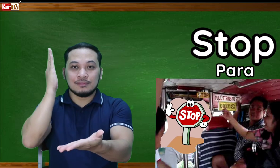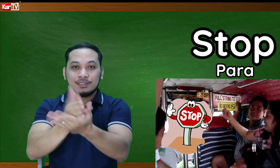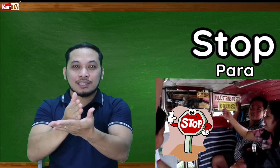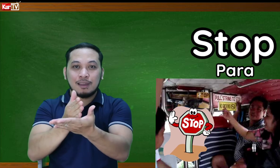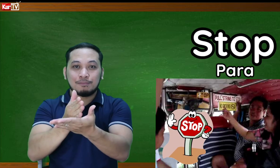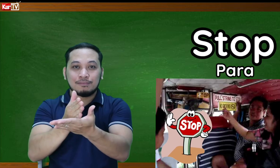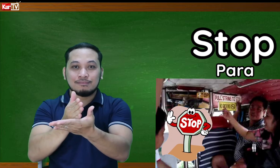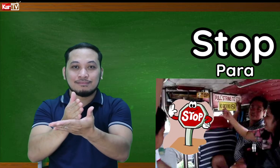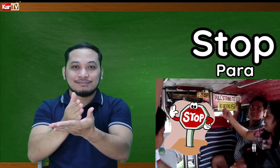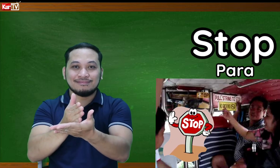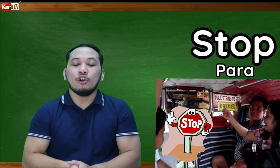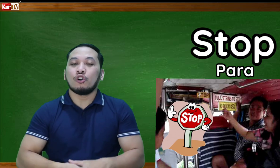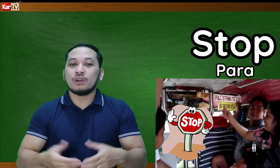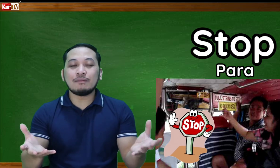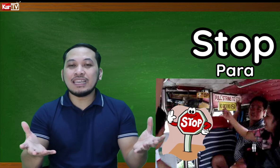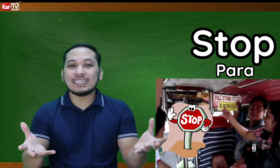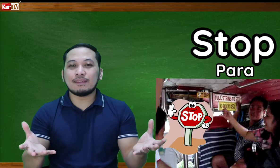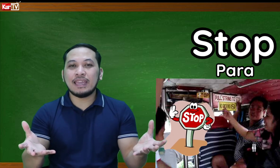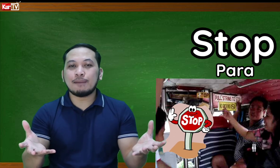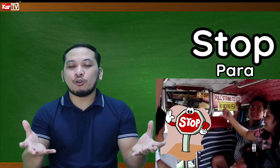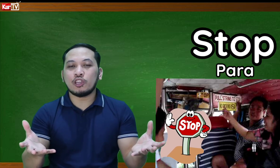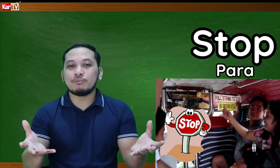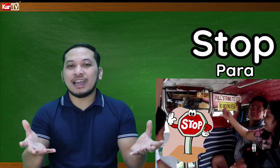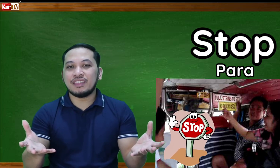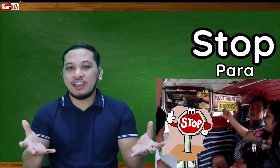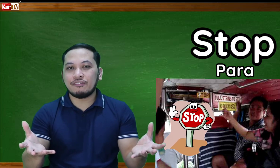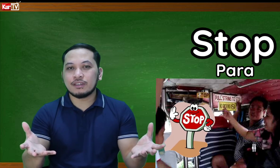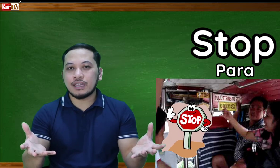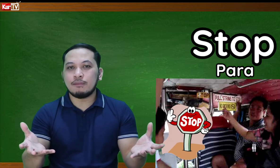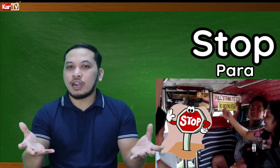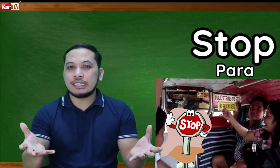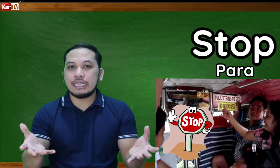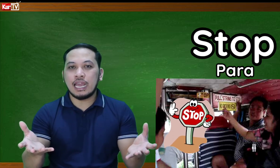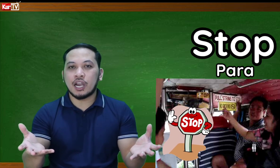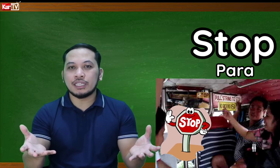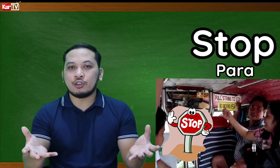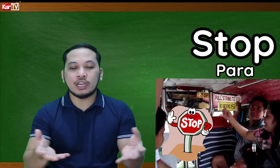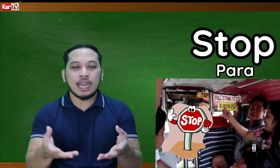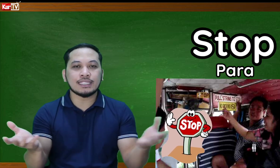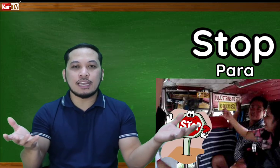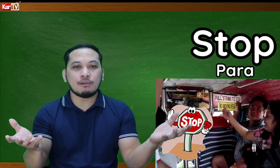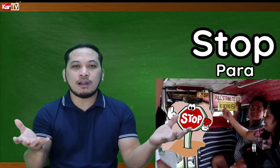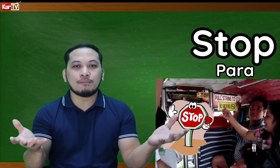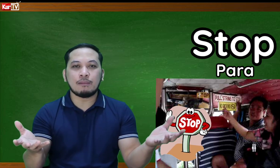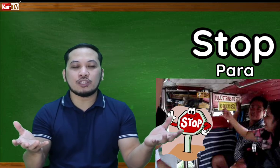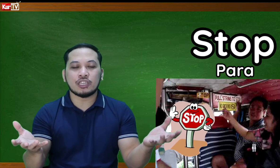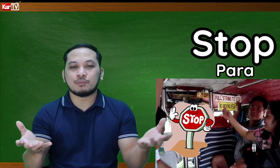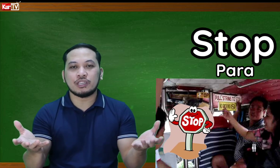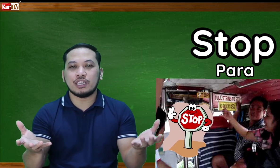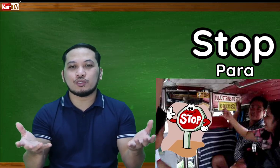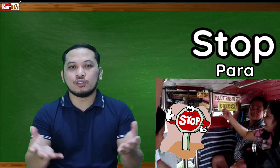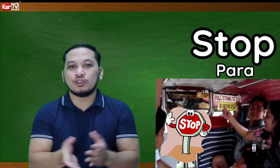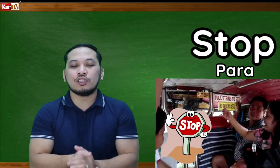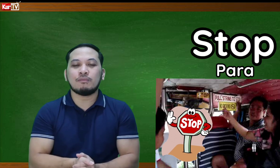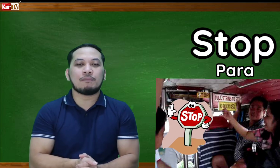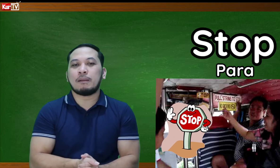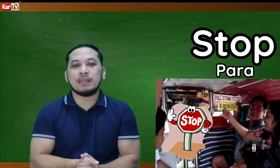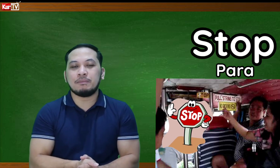Stop. Kunwari, may nakasabay nga po kayo yung mga deaf sa MRT, LRT, or kahit saan mga public transportation, public